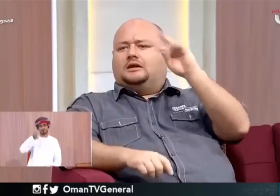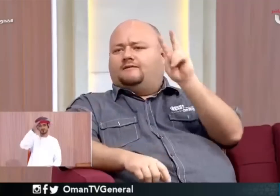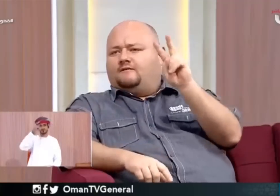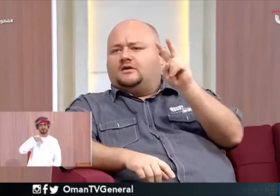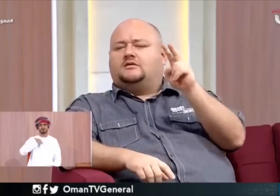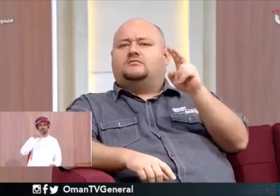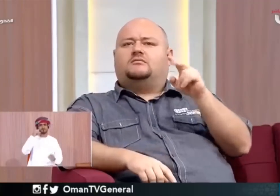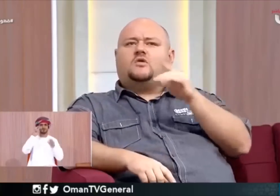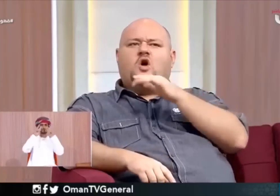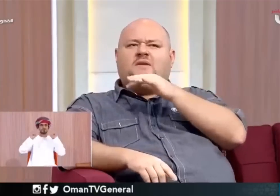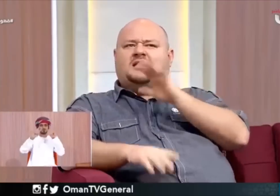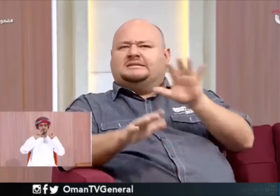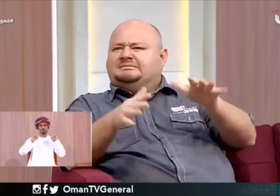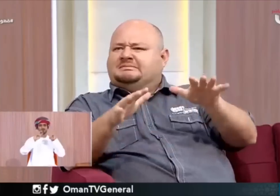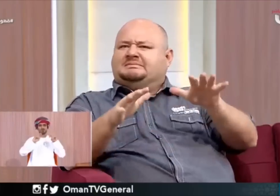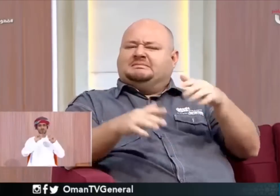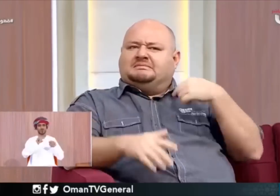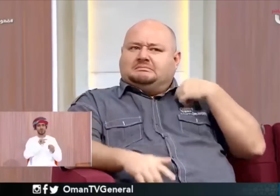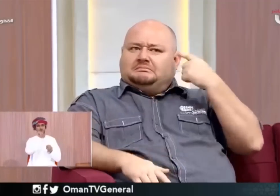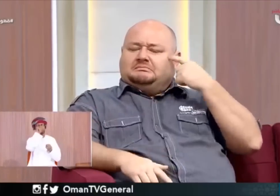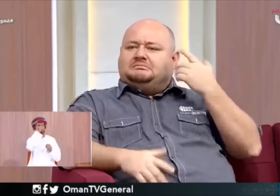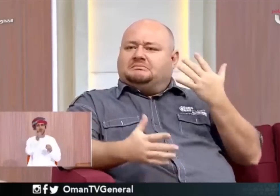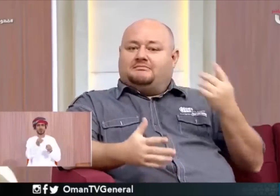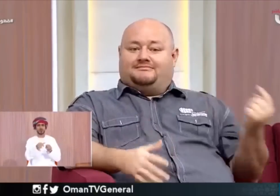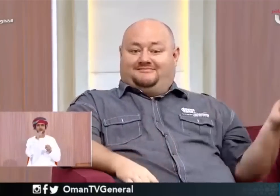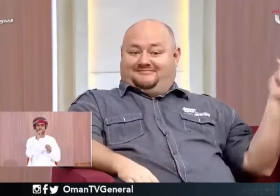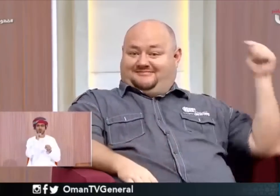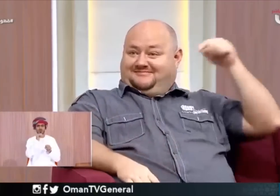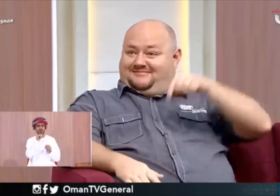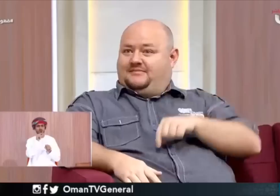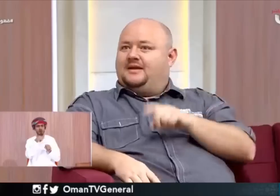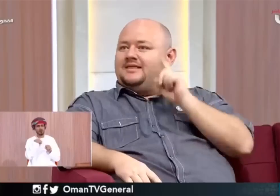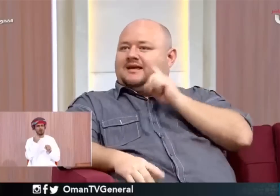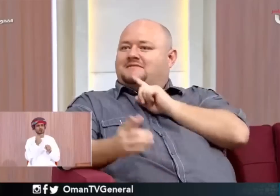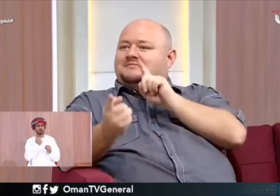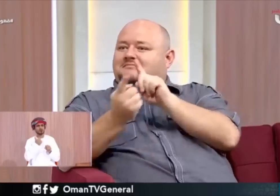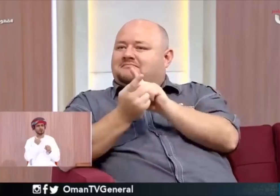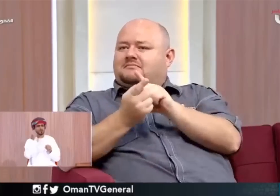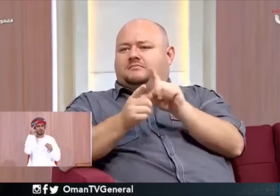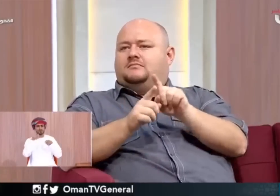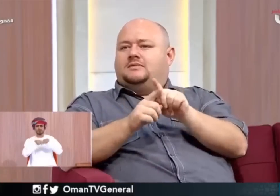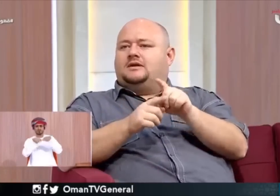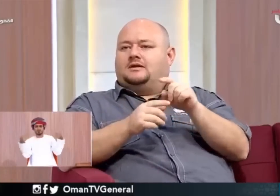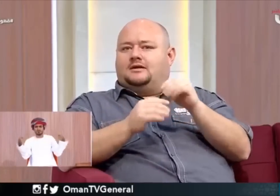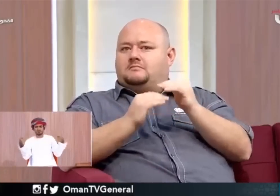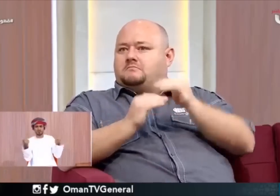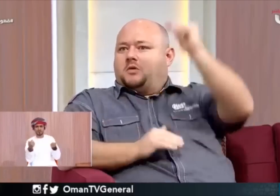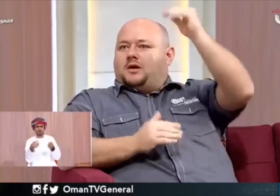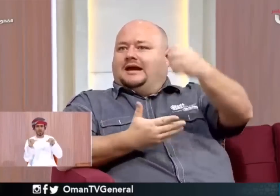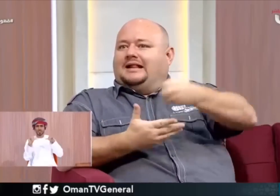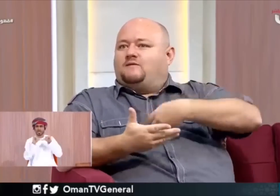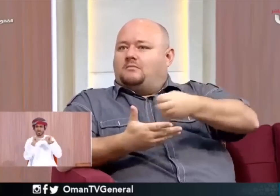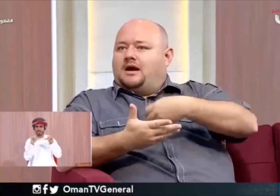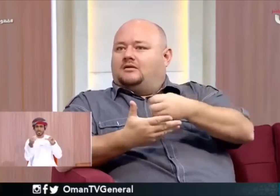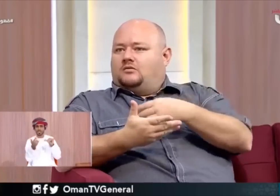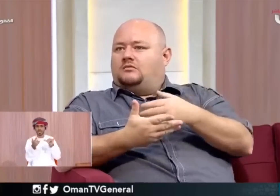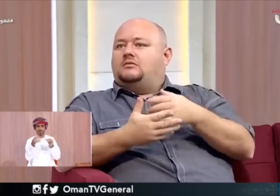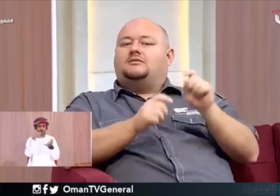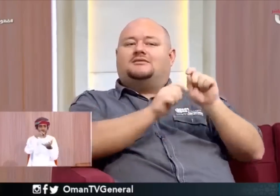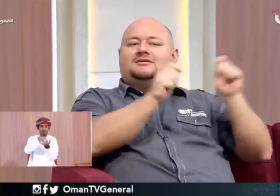أبحث عن الجرائد الرسمية وعن الإنترنت دايما وعن حد من زميلي يعطيني